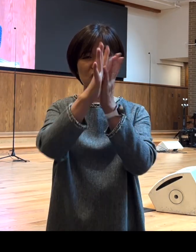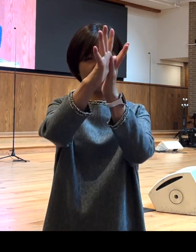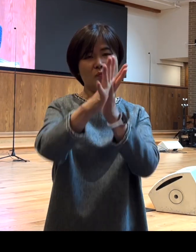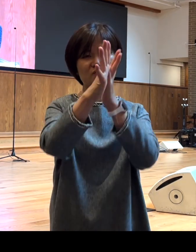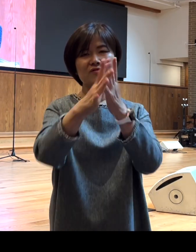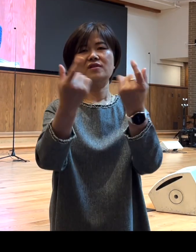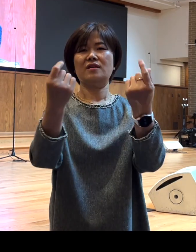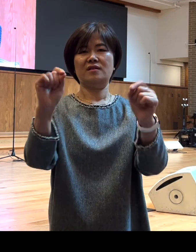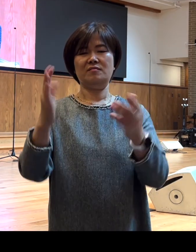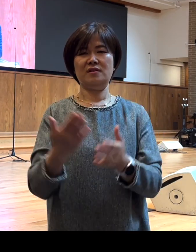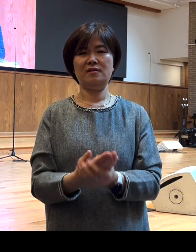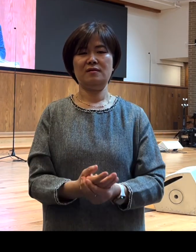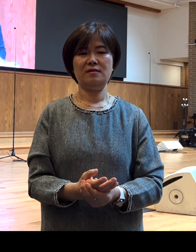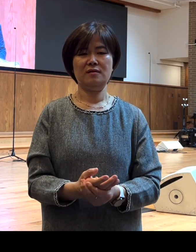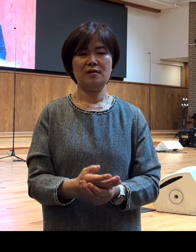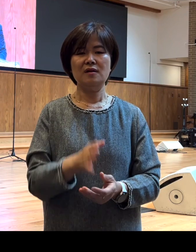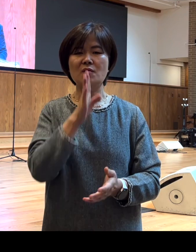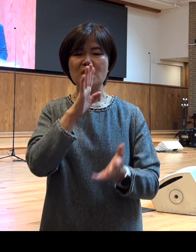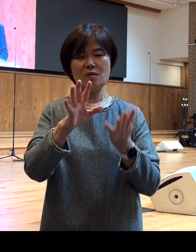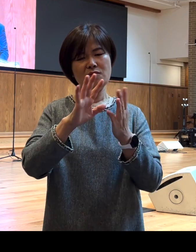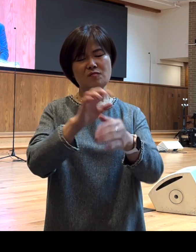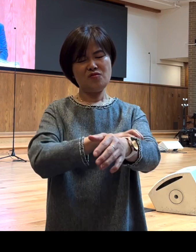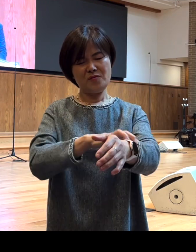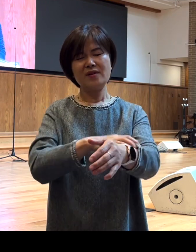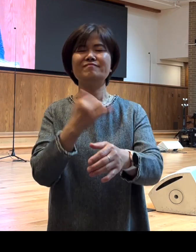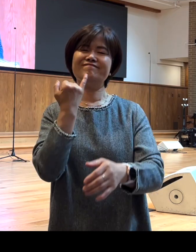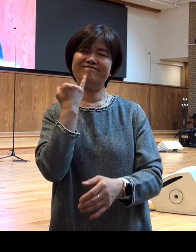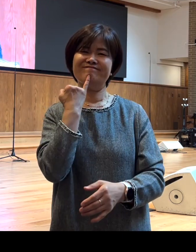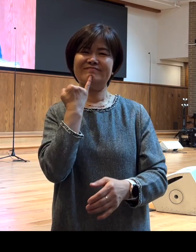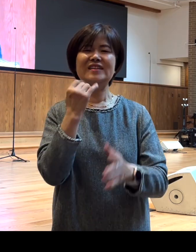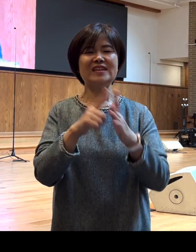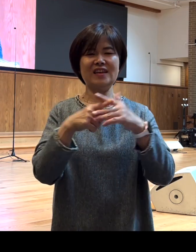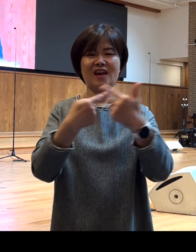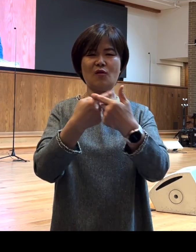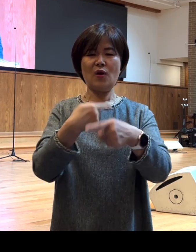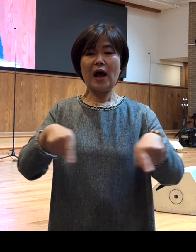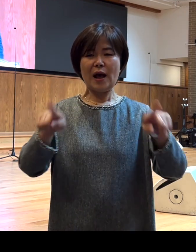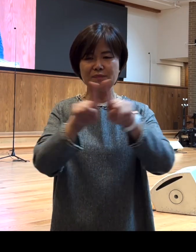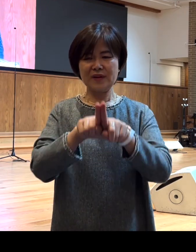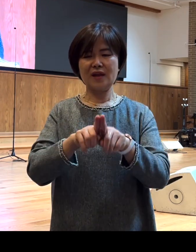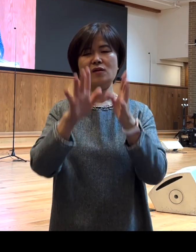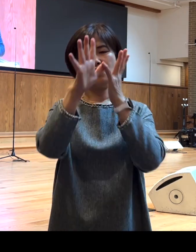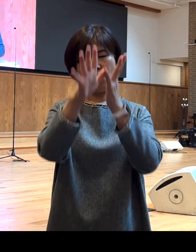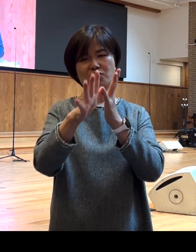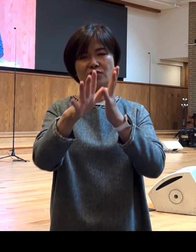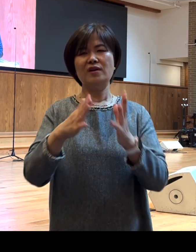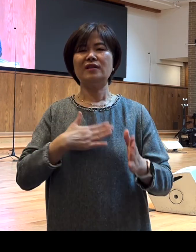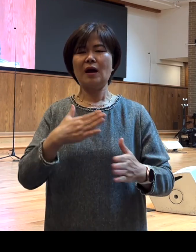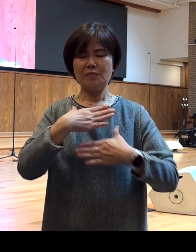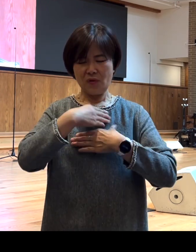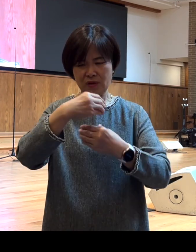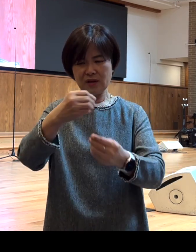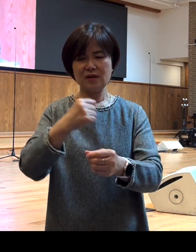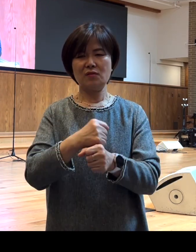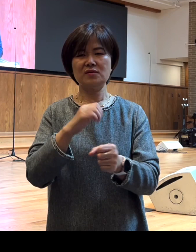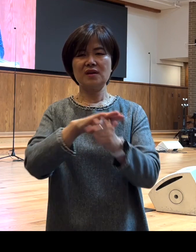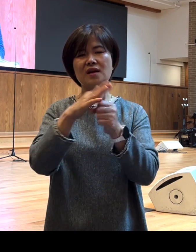불편함을 감수하고 함께 할 수 있어야 합니다 나 편하자고 살아가는 사람은요